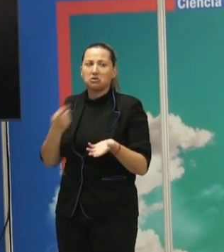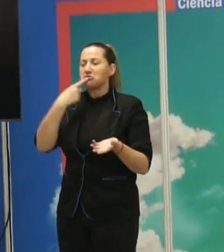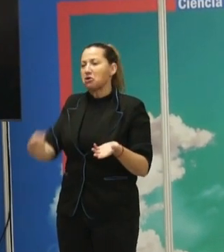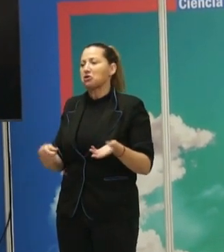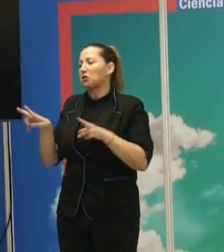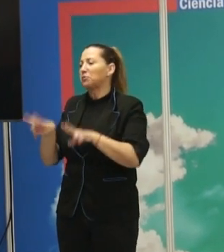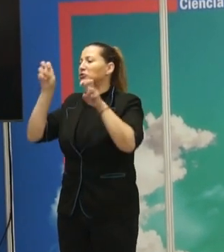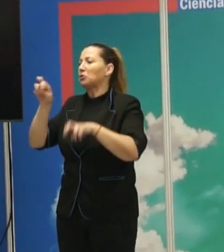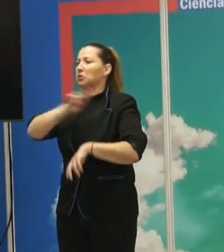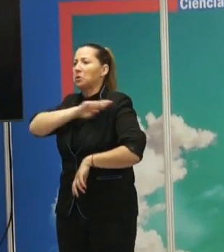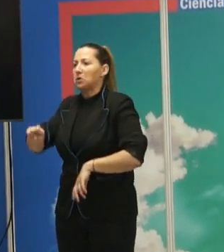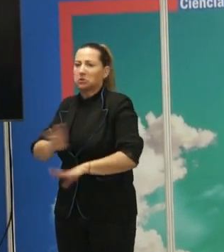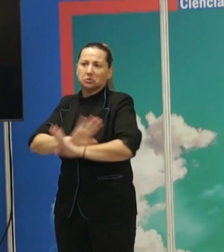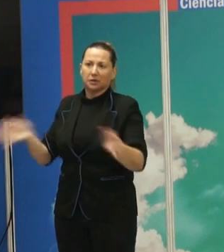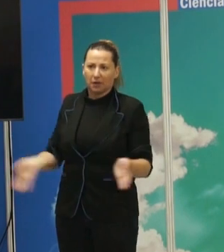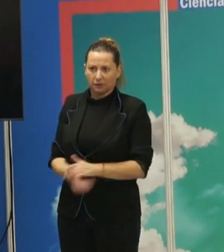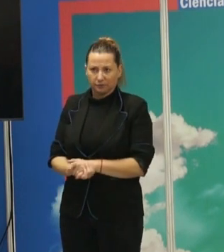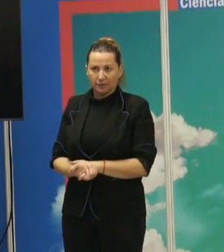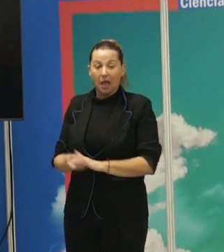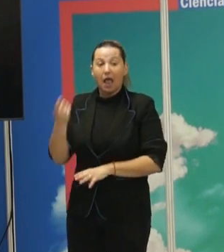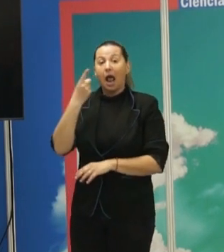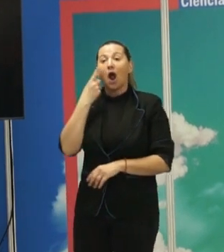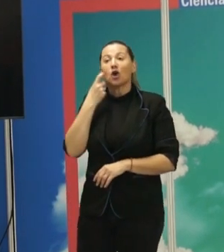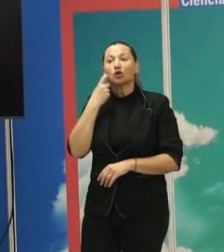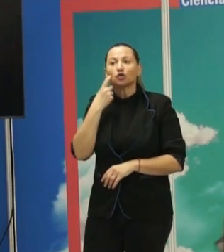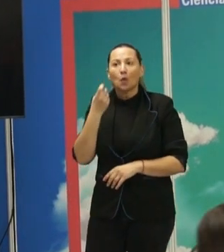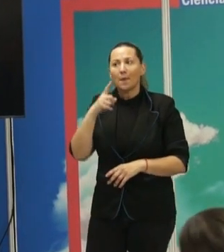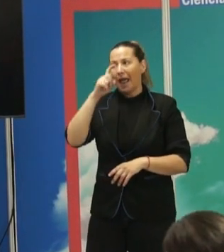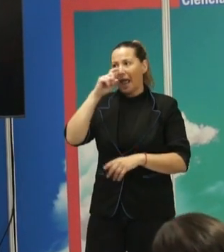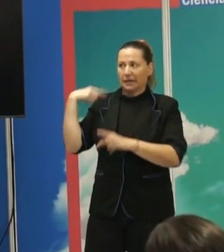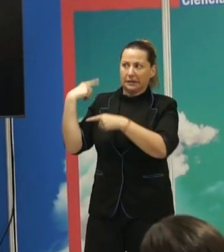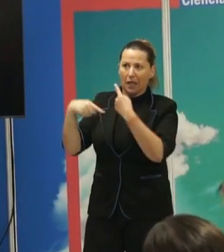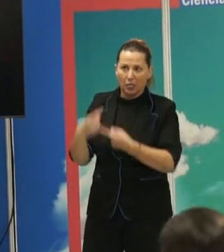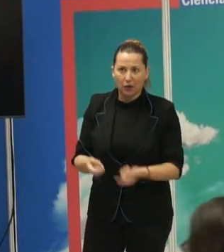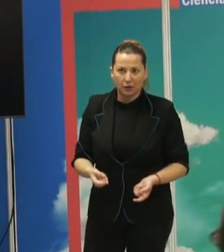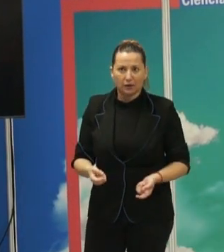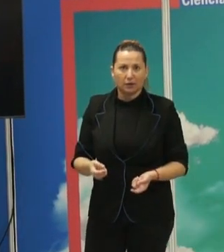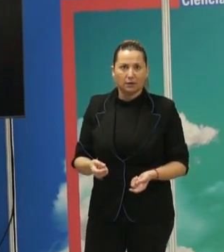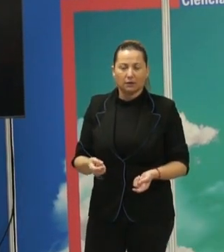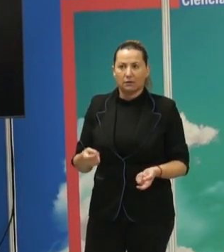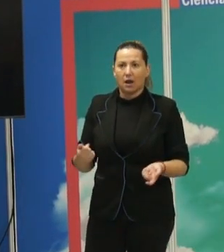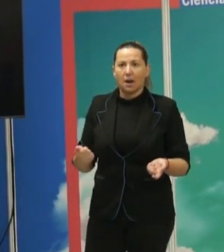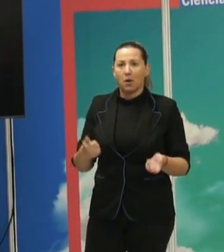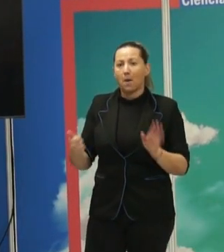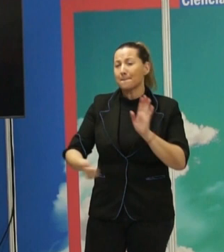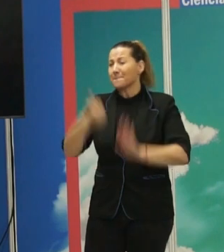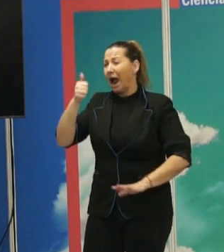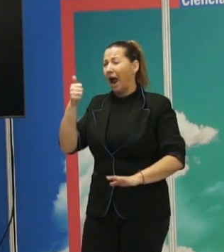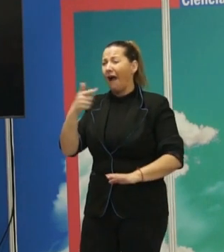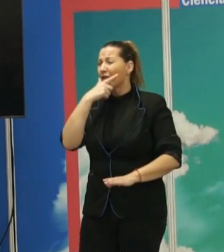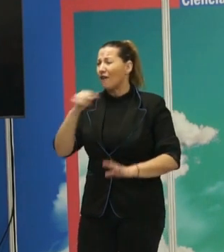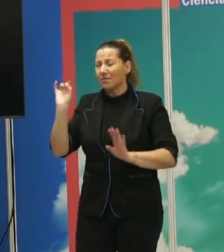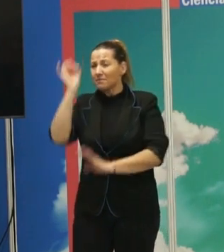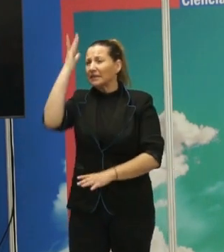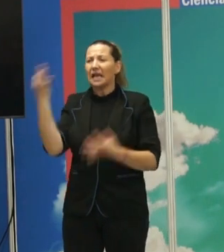depende de los grupos. Tenemos las costumbres y las tradiciones. No hay nada más fácil de inventar que una tradición, pero eso